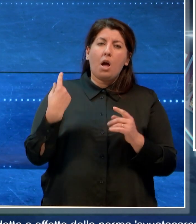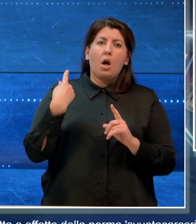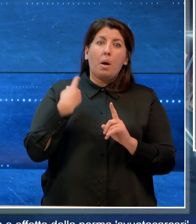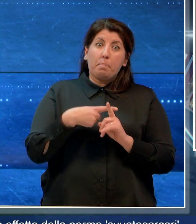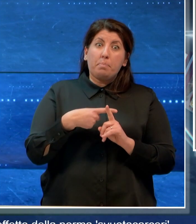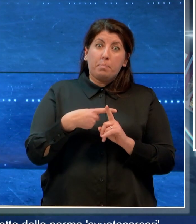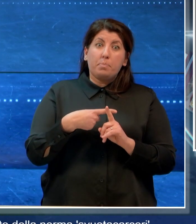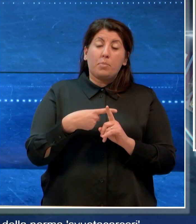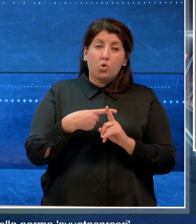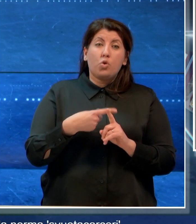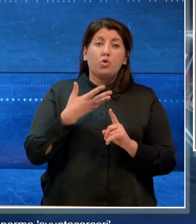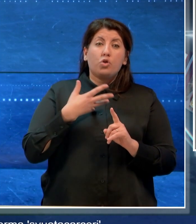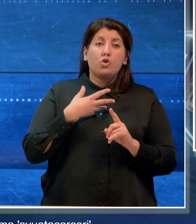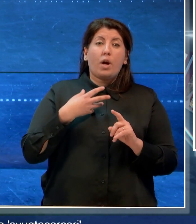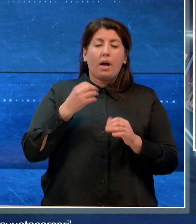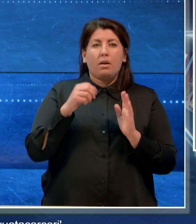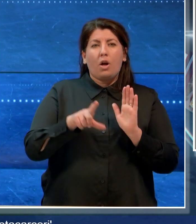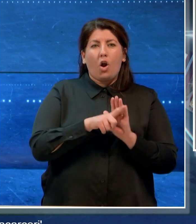norma svuotacarceri.